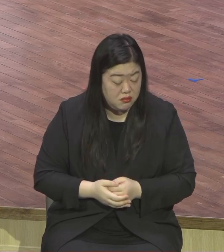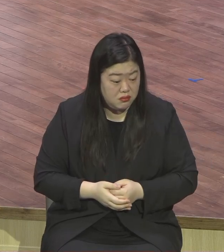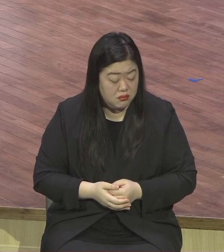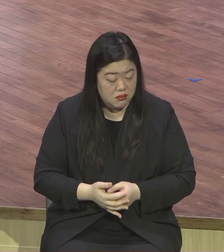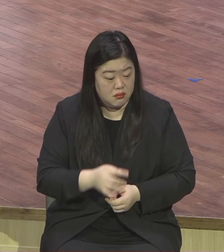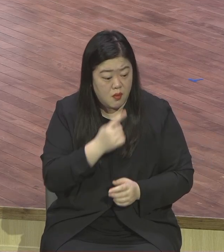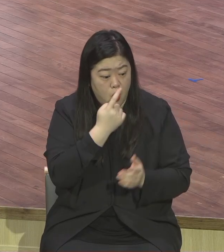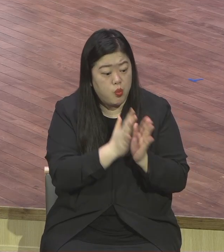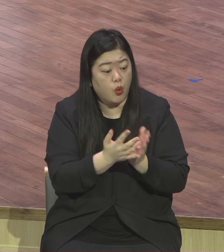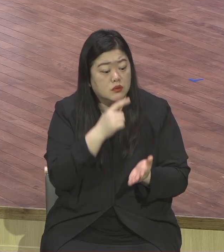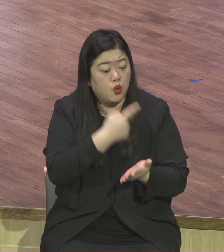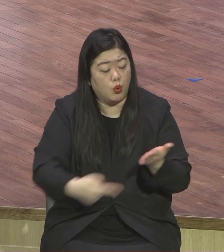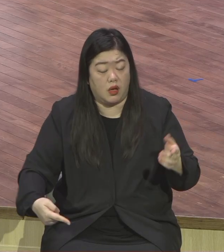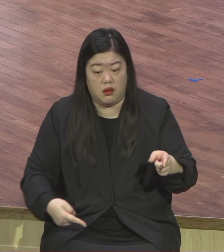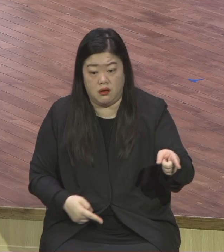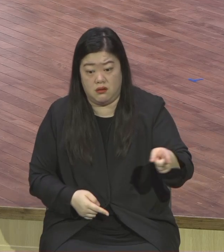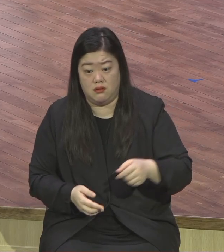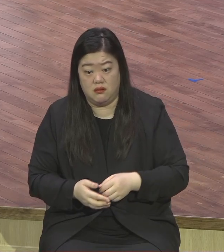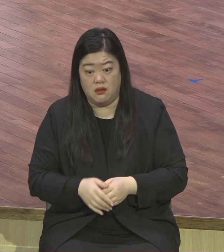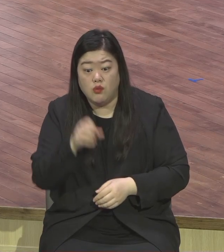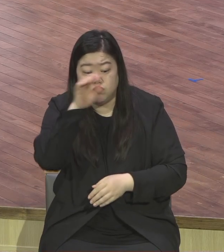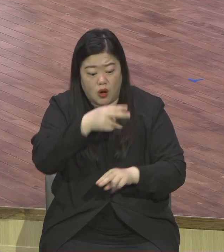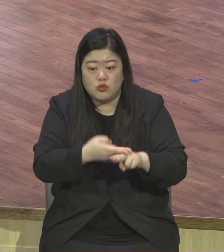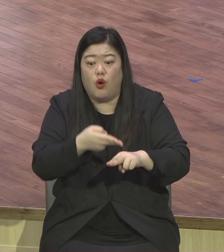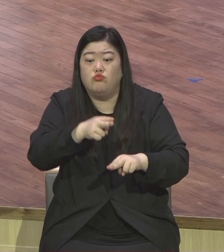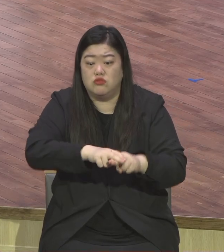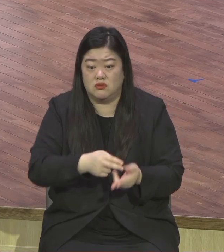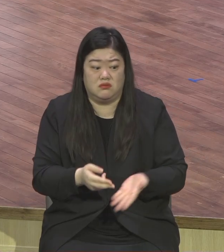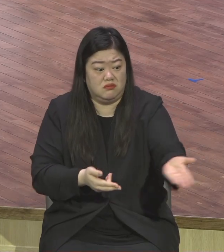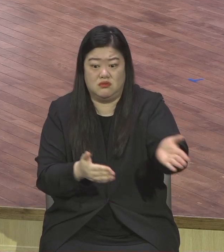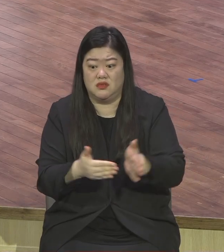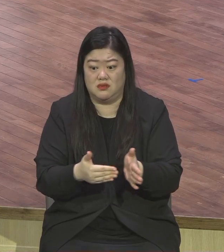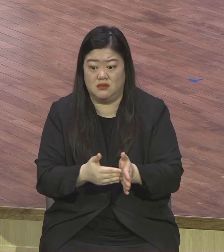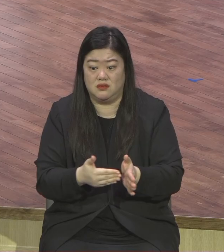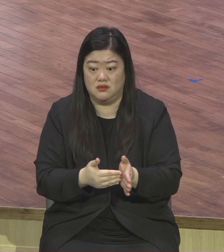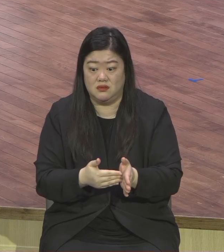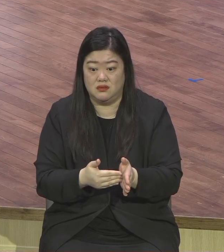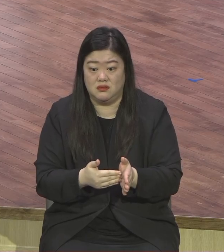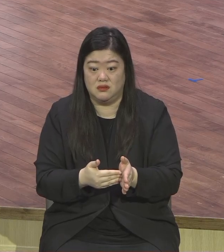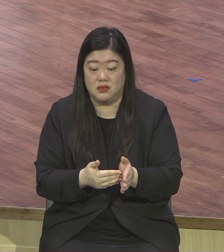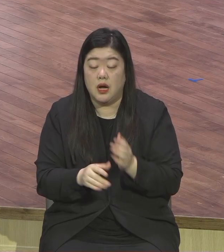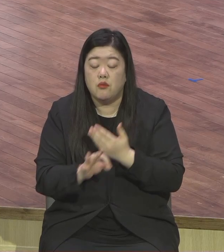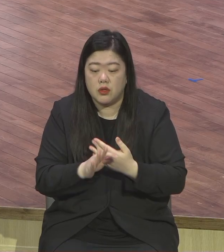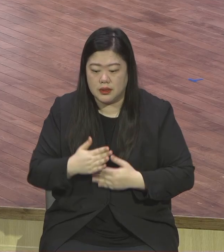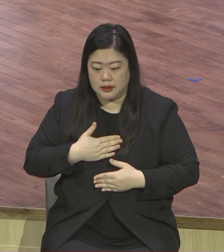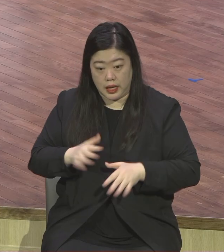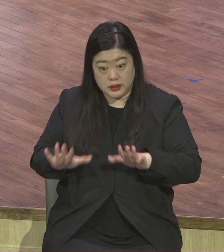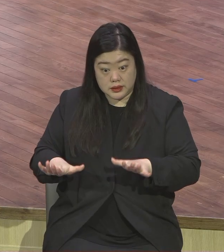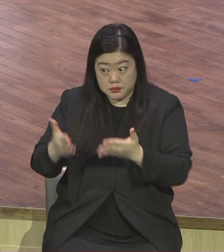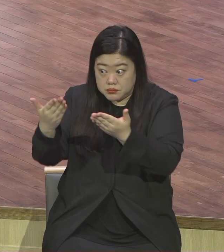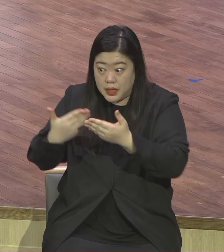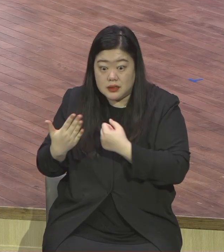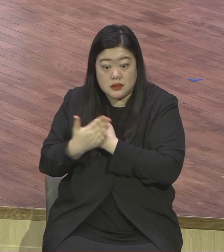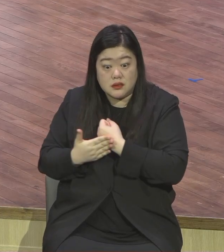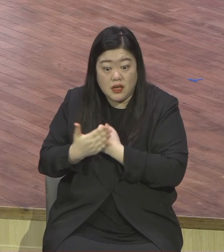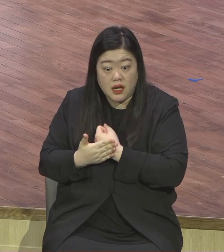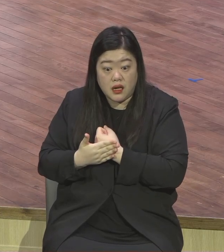목욕도 필요 없어요. 목욕 재배가 뭐 필요해요. 내 모습 이대로 아멘. 하나님의 선물이에요.